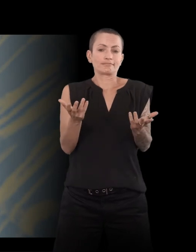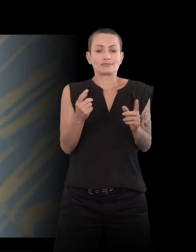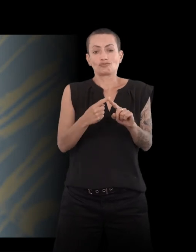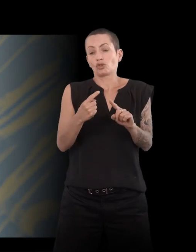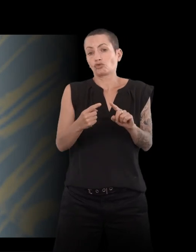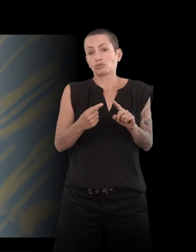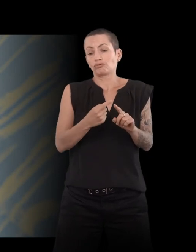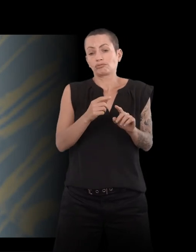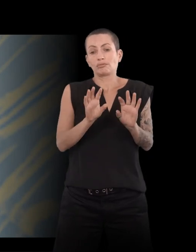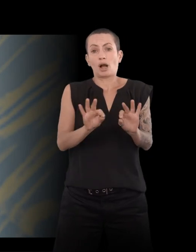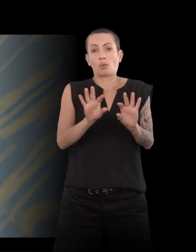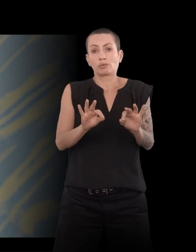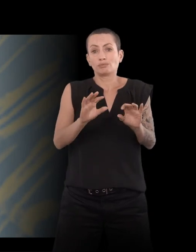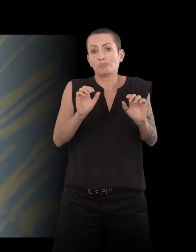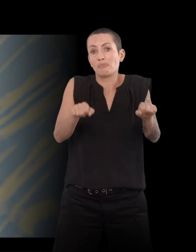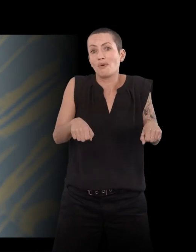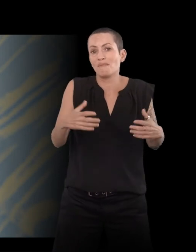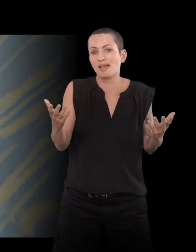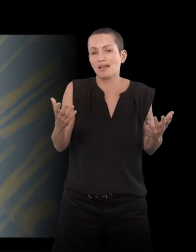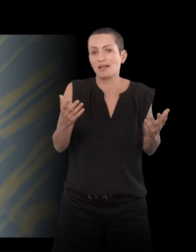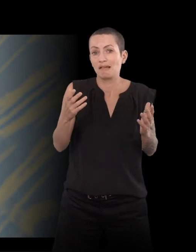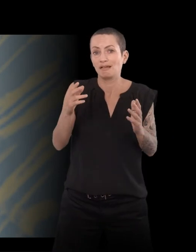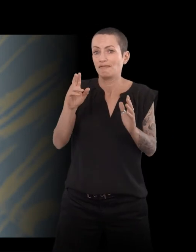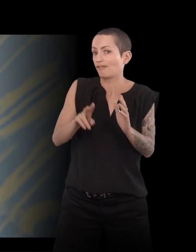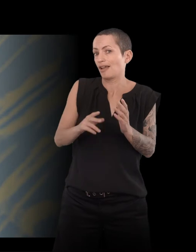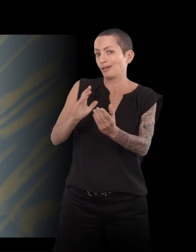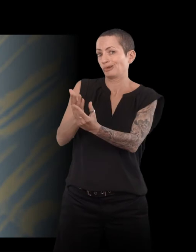Mais le documentaire n'est jamais, le réel disons, n'est jamais très loin.